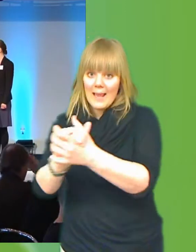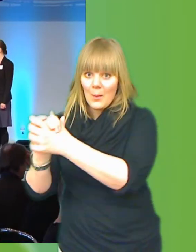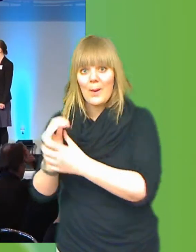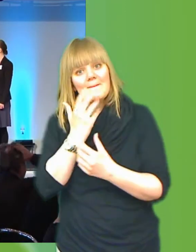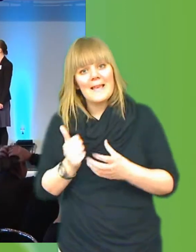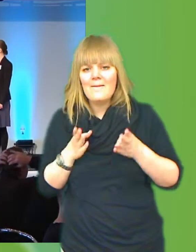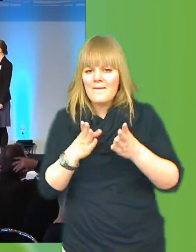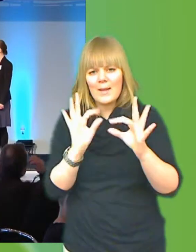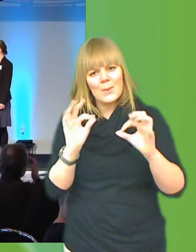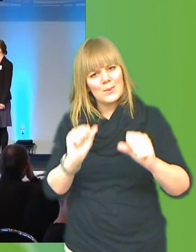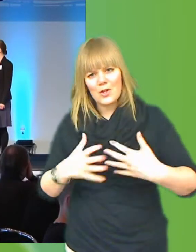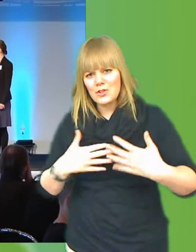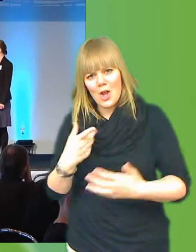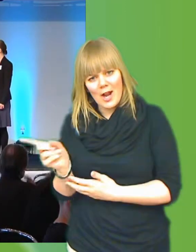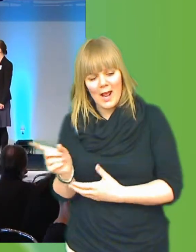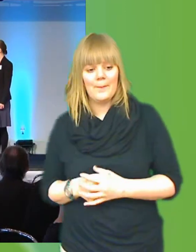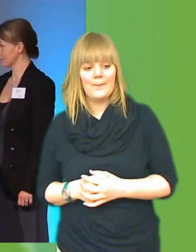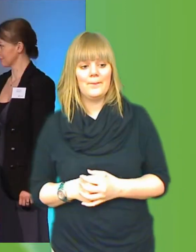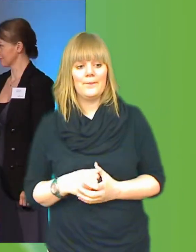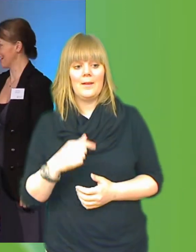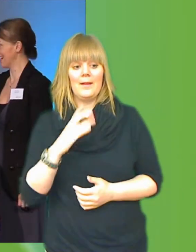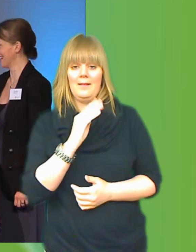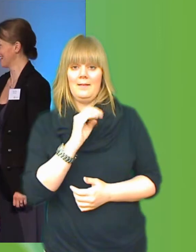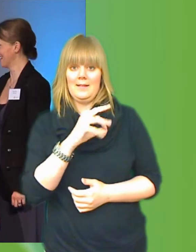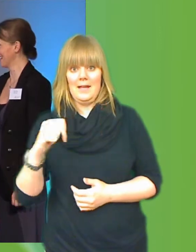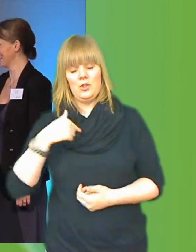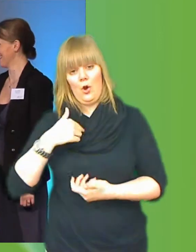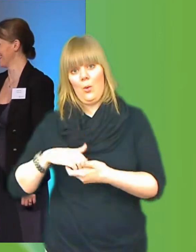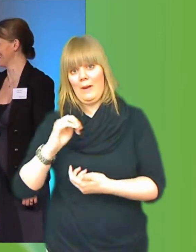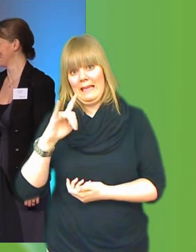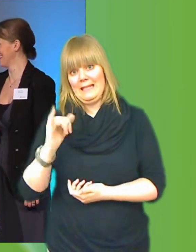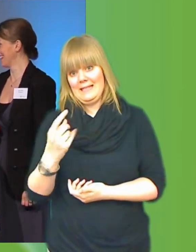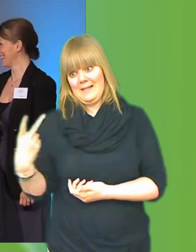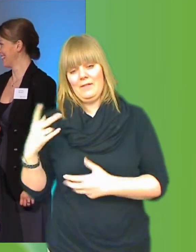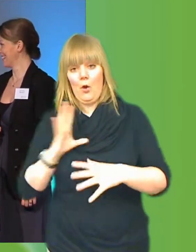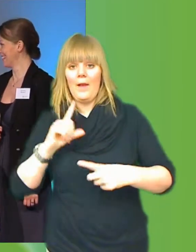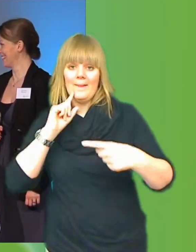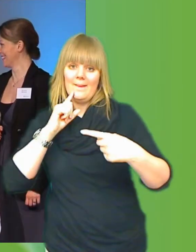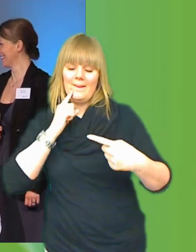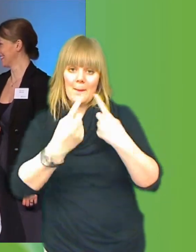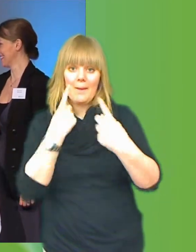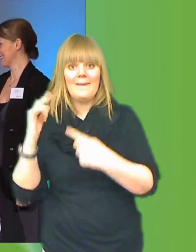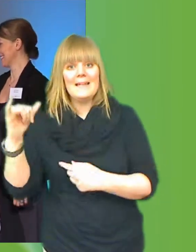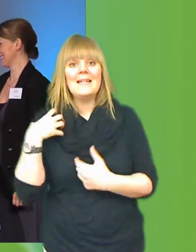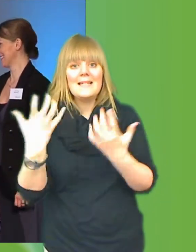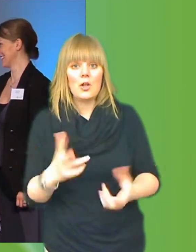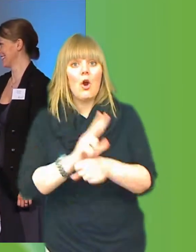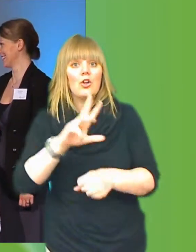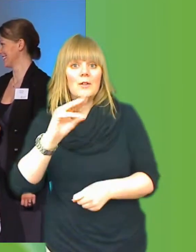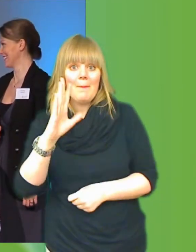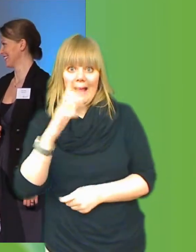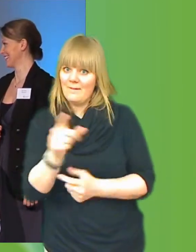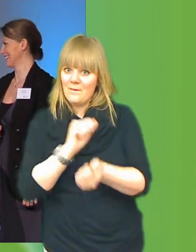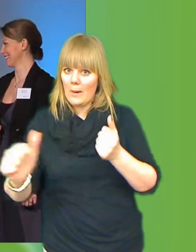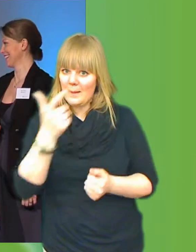då? Ja, först och främst har jag och Elisa en debatt i riksdagen den 18 maj som man inte får missa. där, även om vi håller med varandra mycket, så där